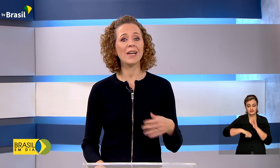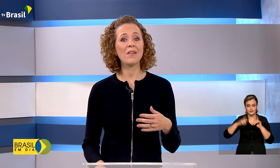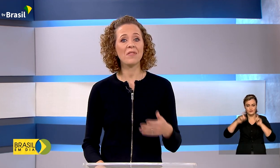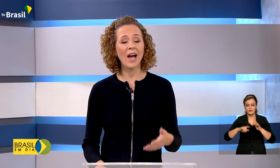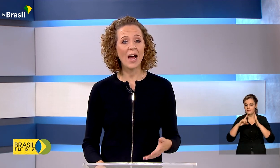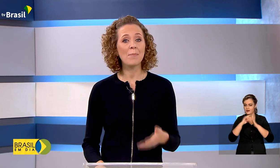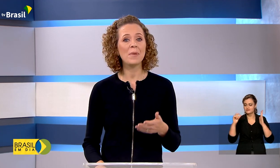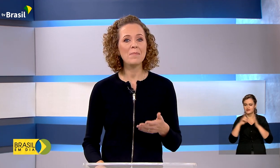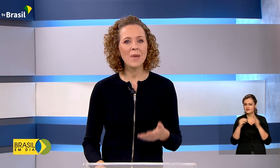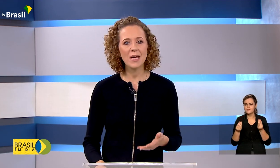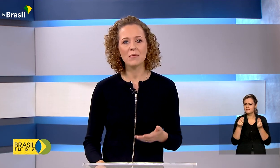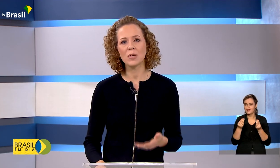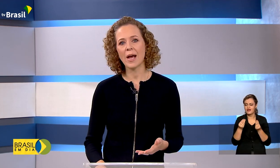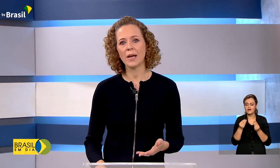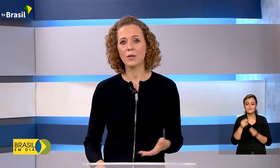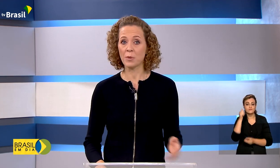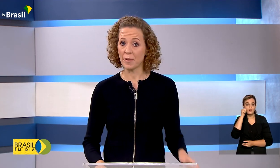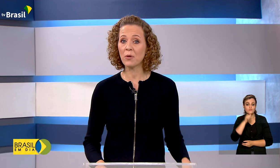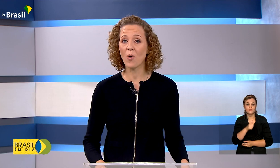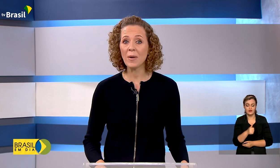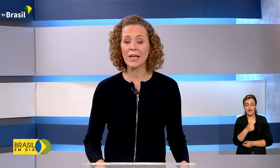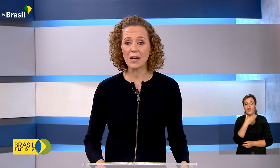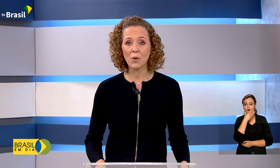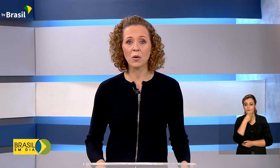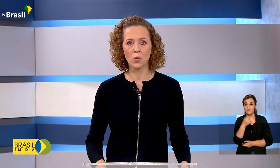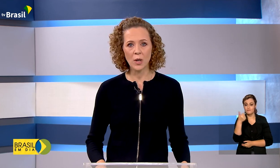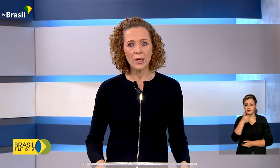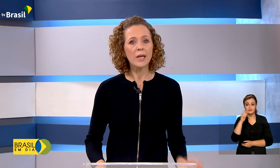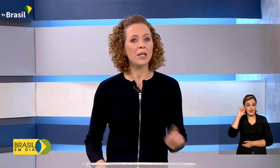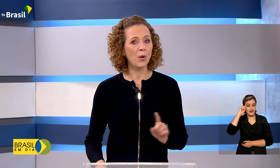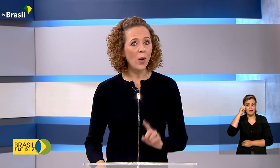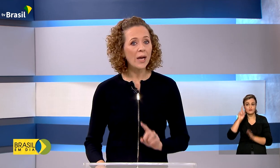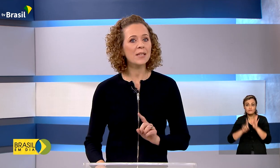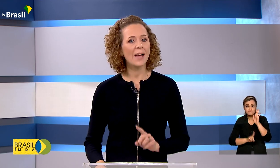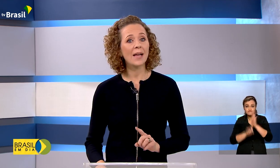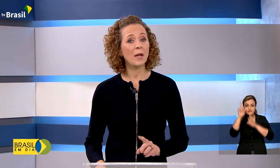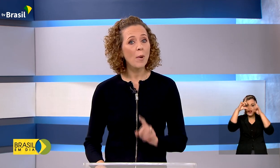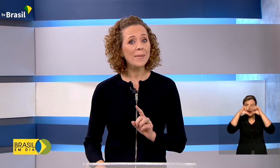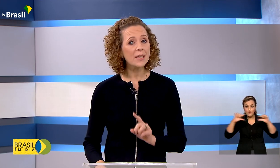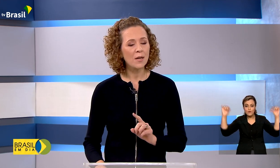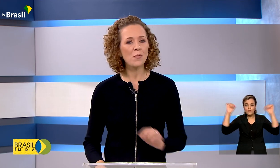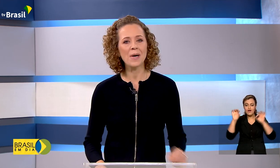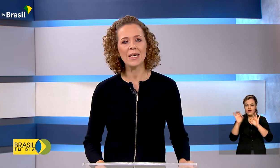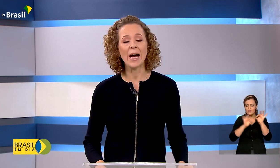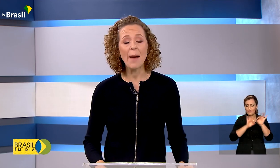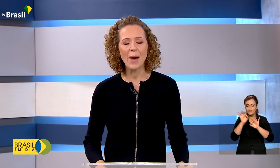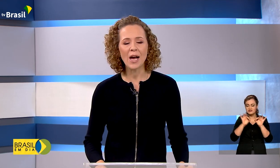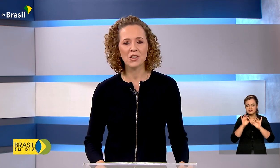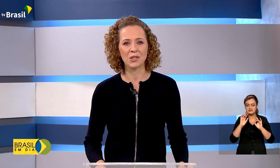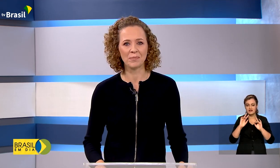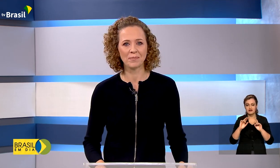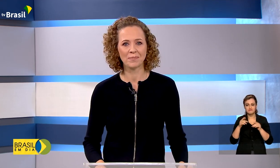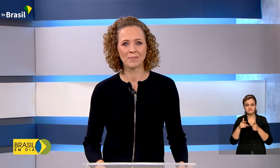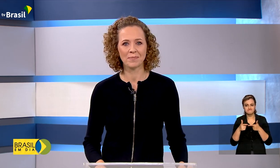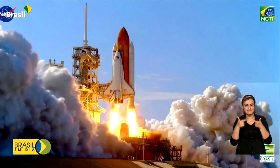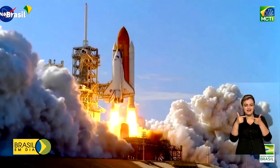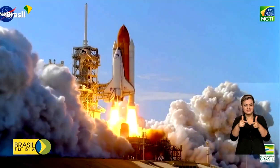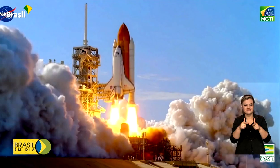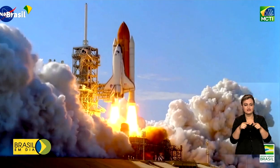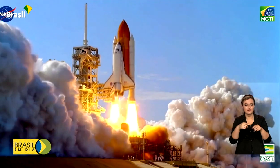Planalto e vai levar a primeira mulher e o primeiro homem negro à Lua e organizar até uma missão humana, a Marte.